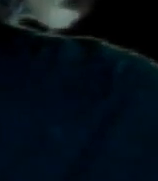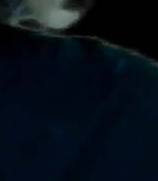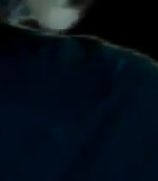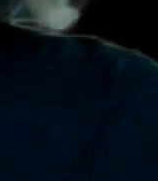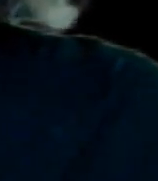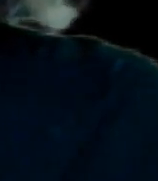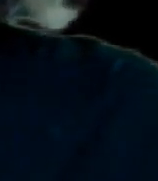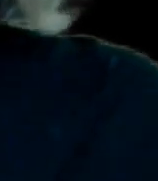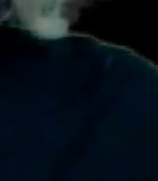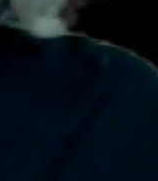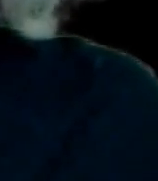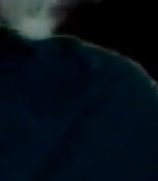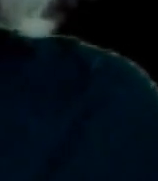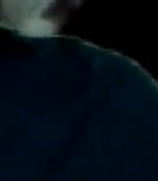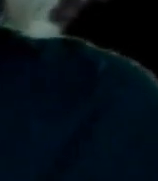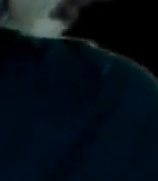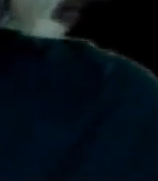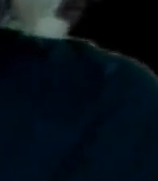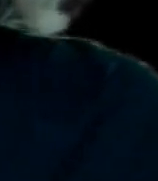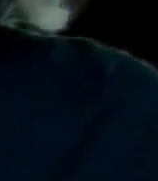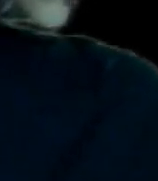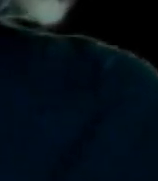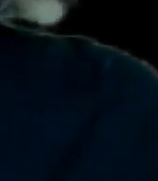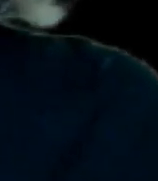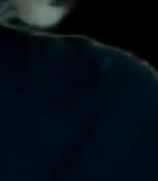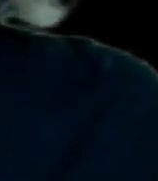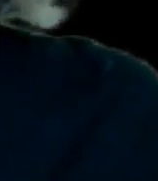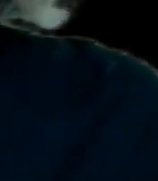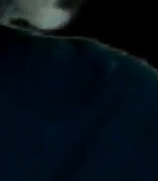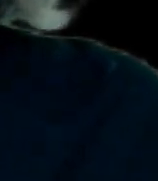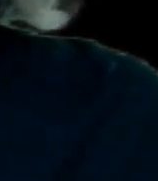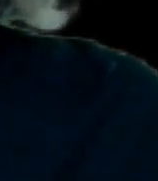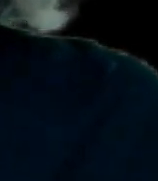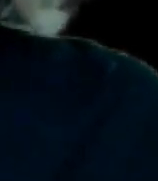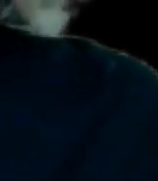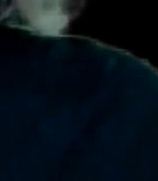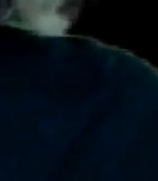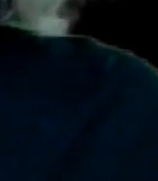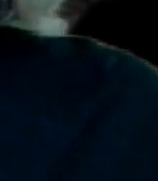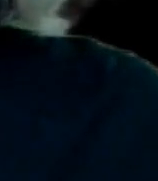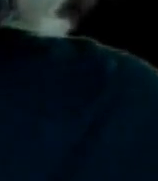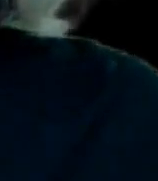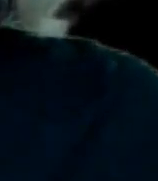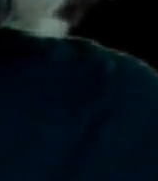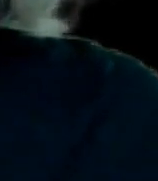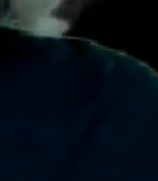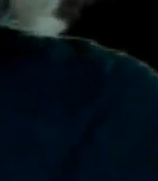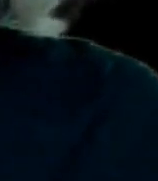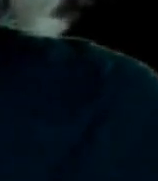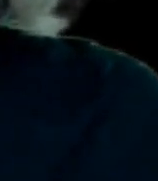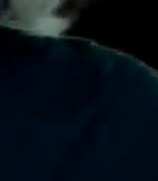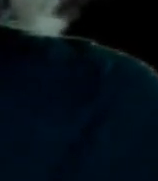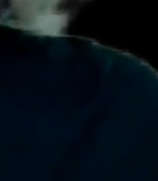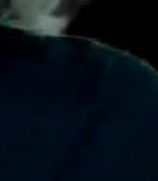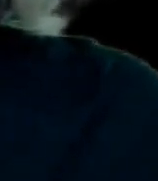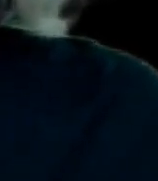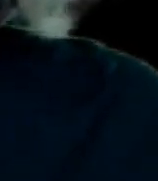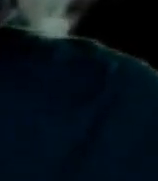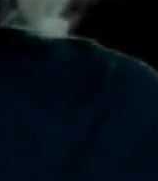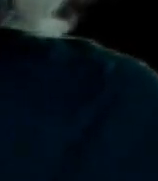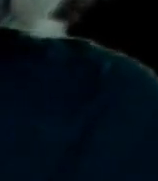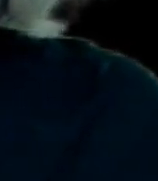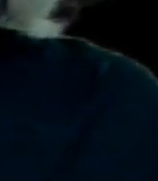sentir acerca de este abuso de los pseudo periodistas Y el abuso de comunicación social